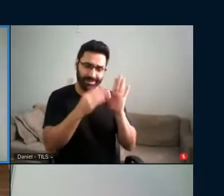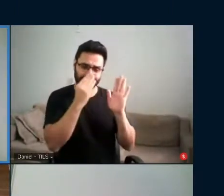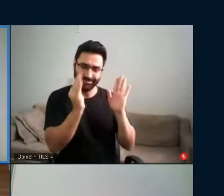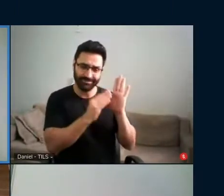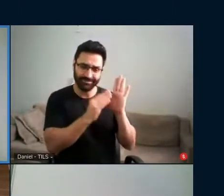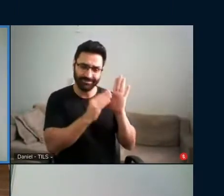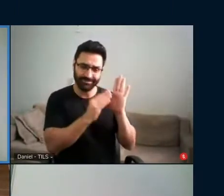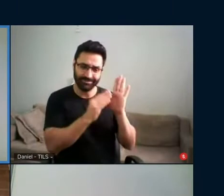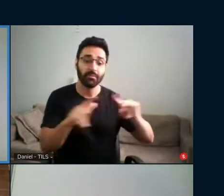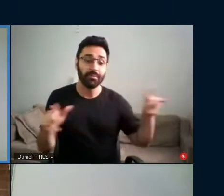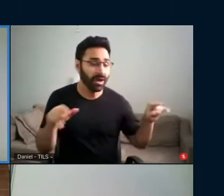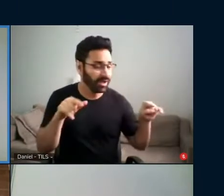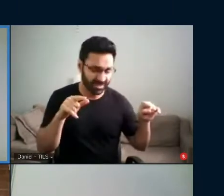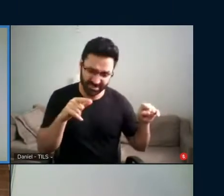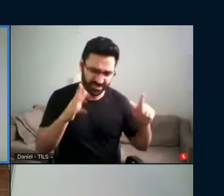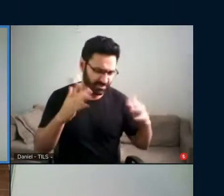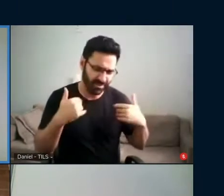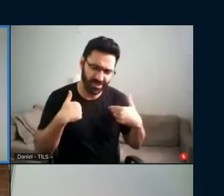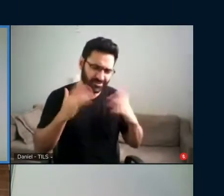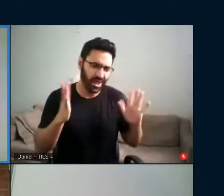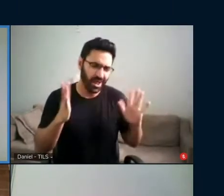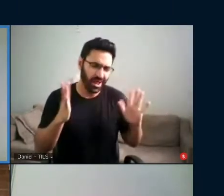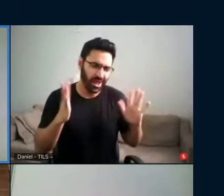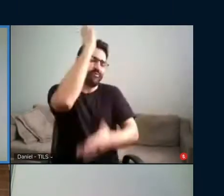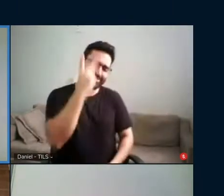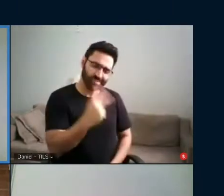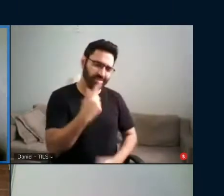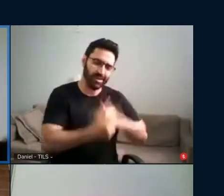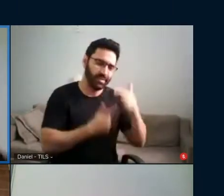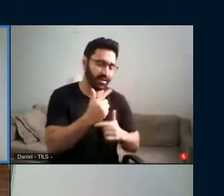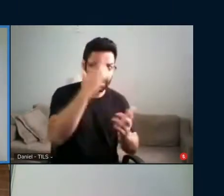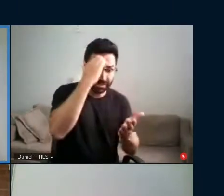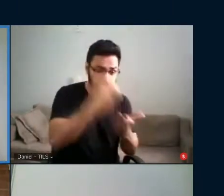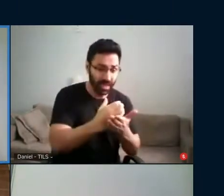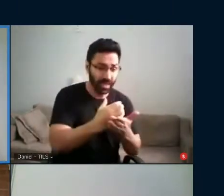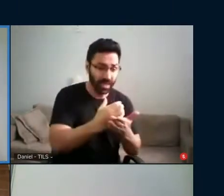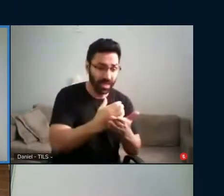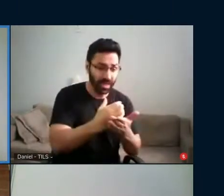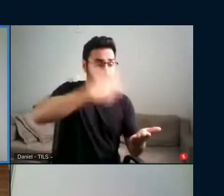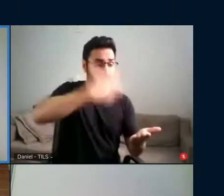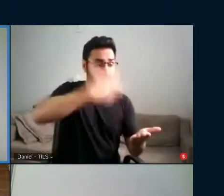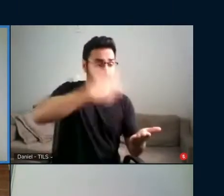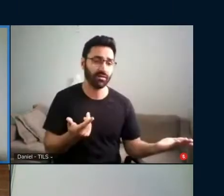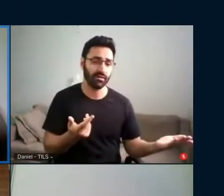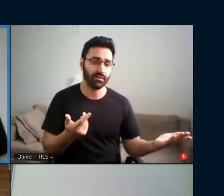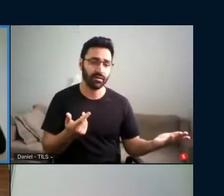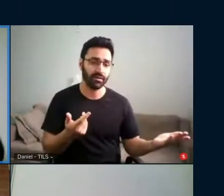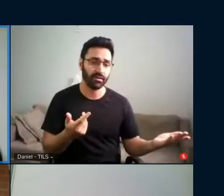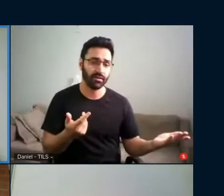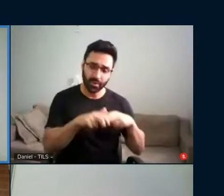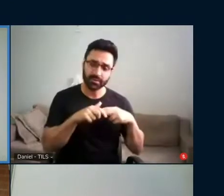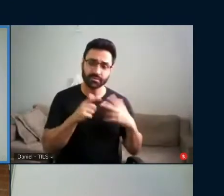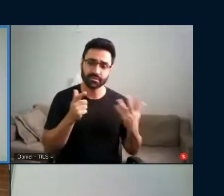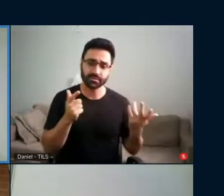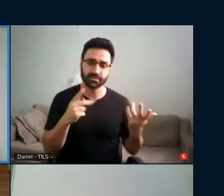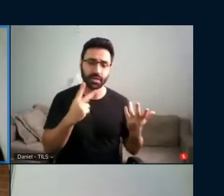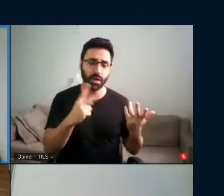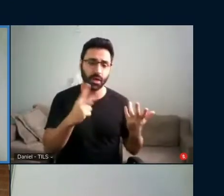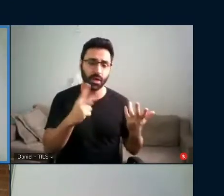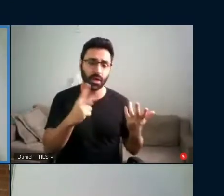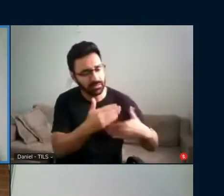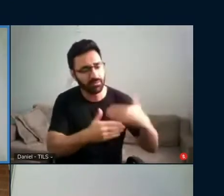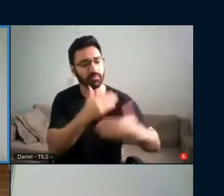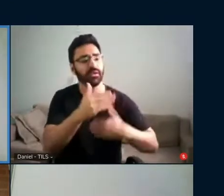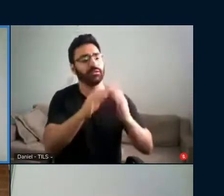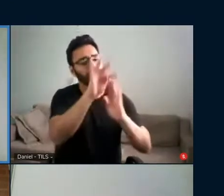considero o seu trabalho aprovadíssimo, porque você tem uma tese e você demonstrou a sua tese, simples assim, você ao longo do seu desenvolvimento